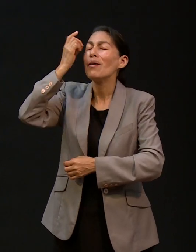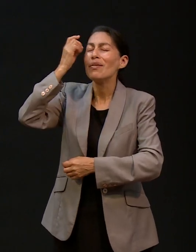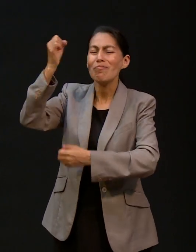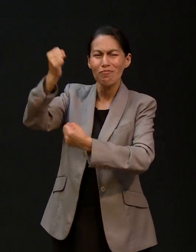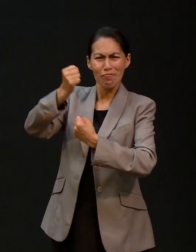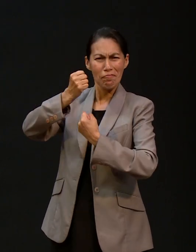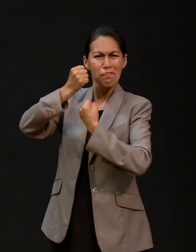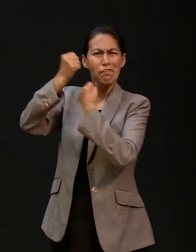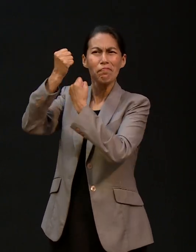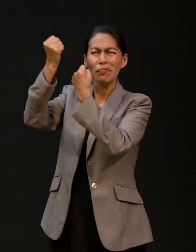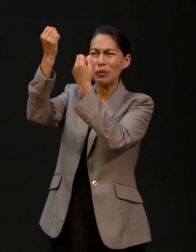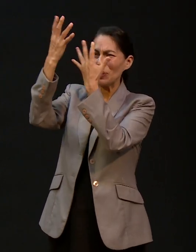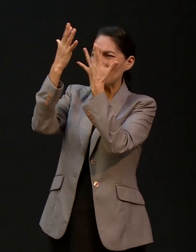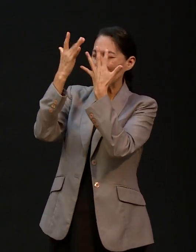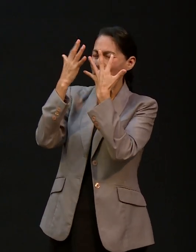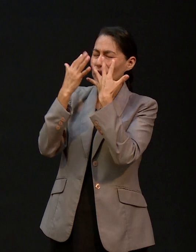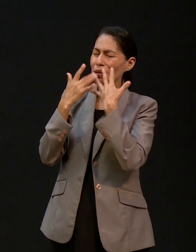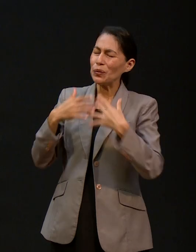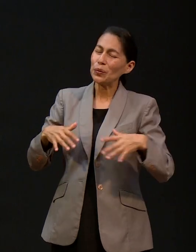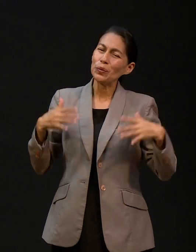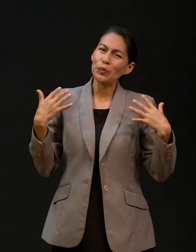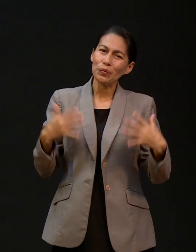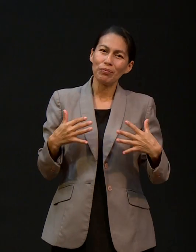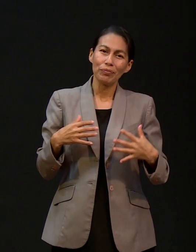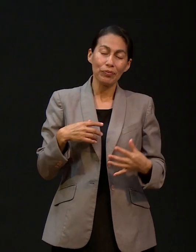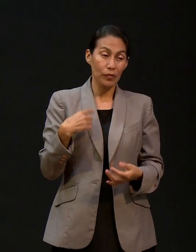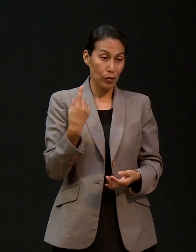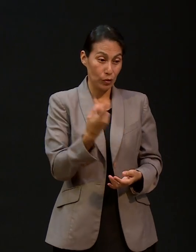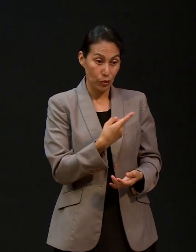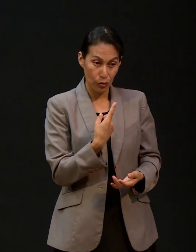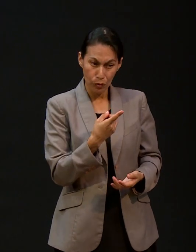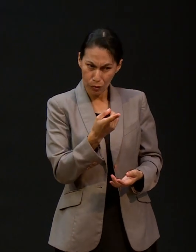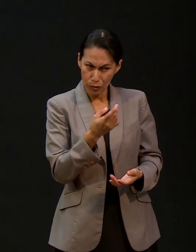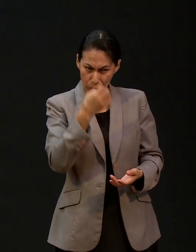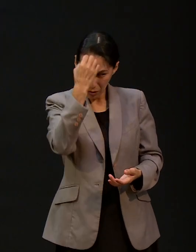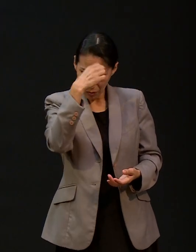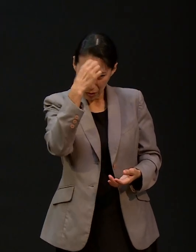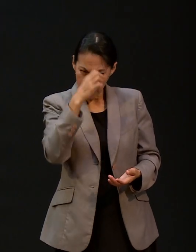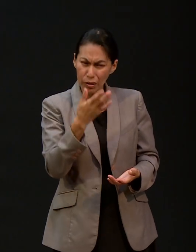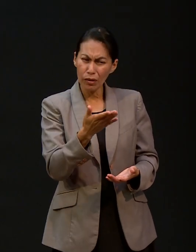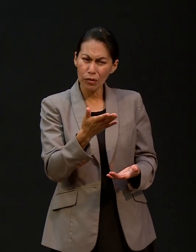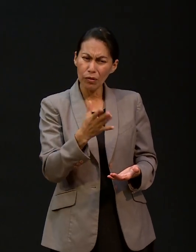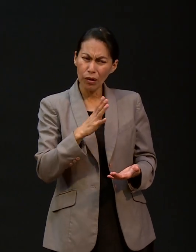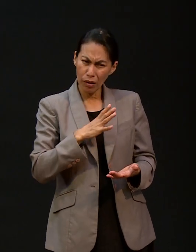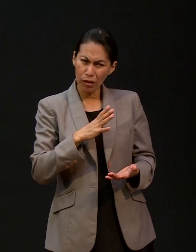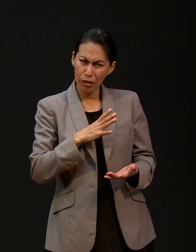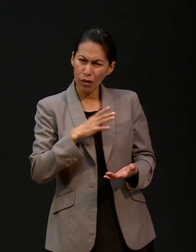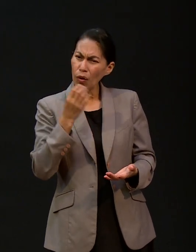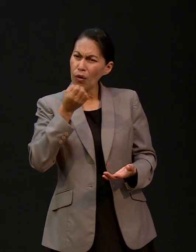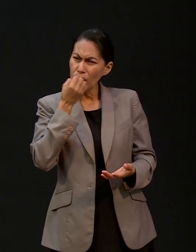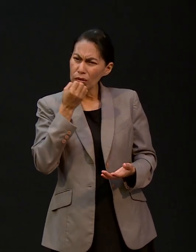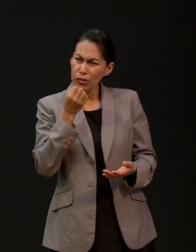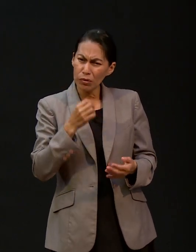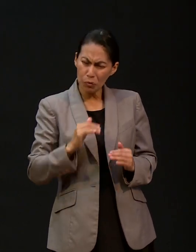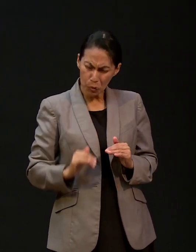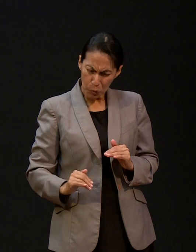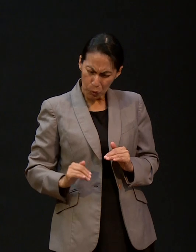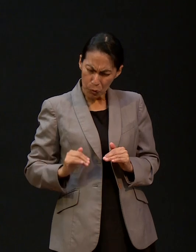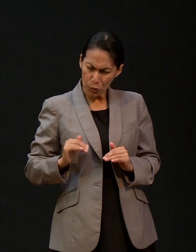digamos, desarrollándose esa experiencia, ¿ha llegado a ser diferente ahora? ¿Hay algún cambio en la